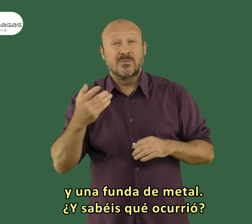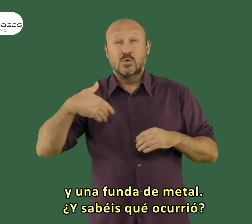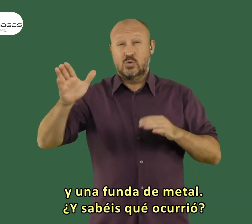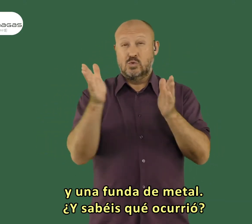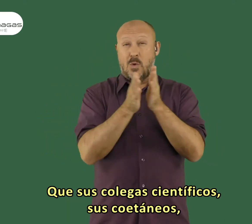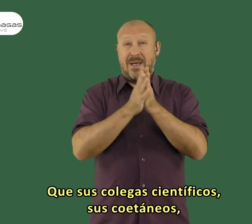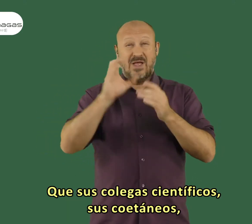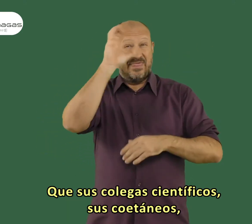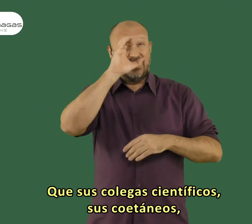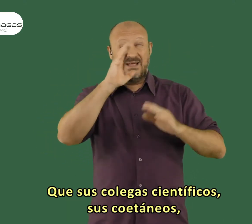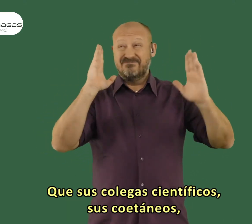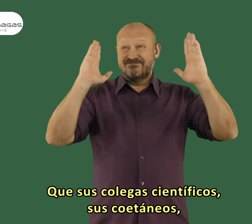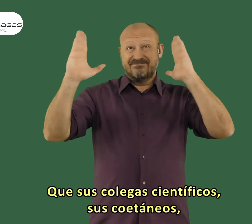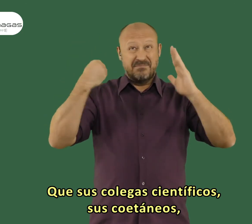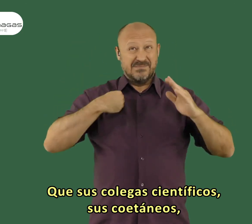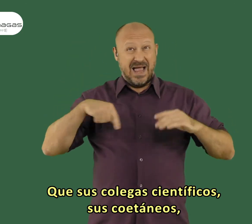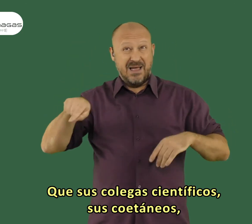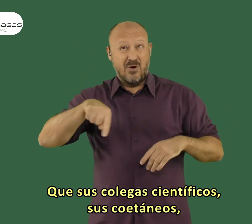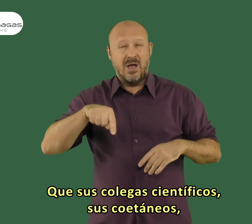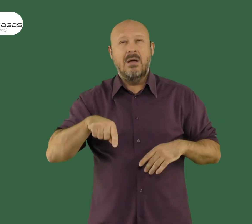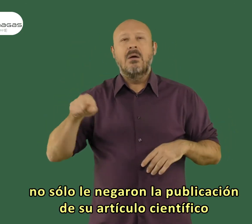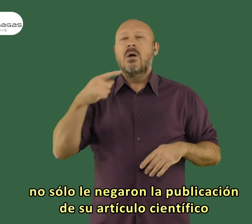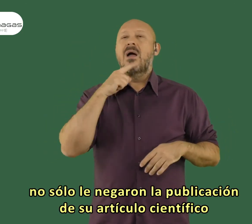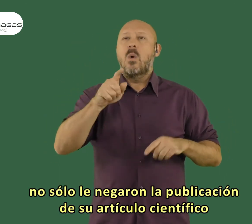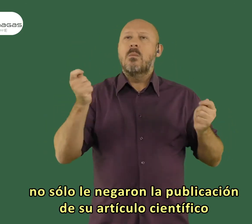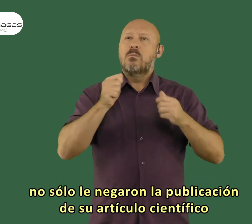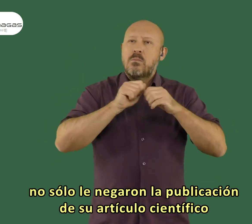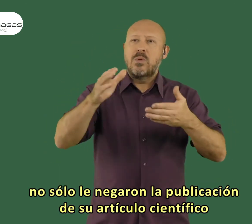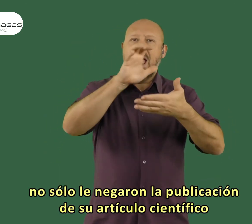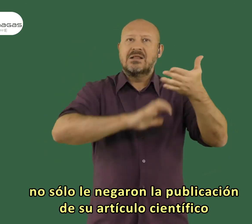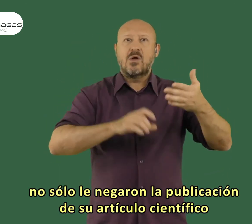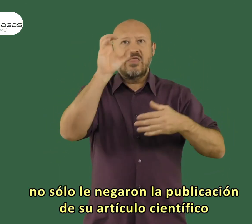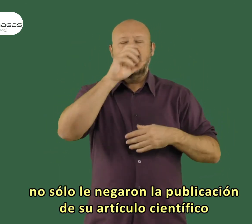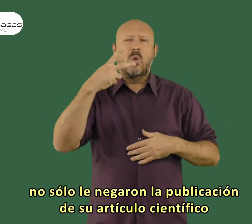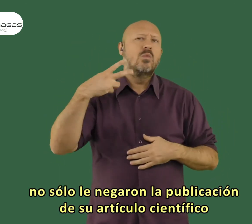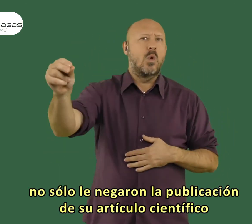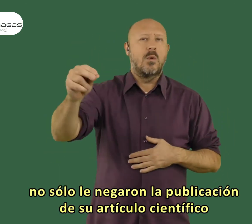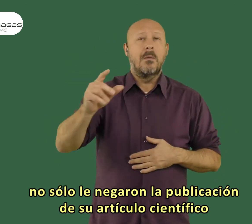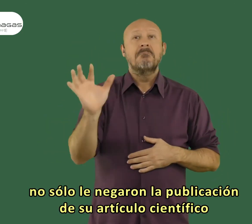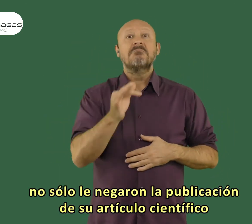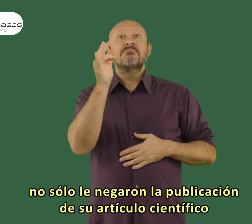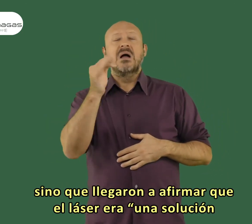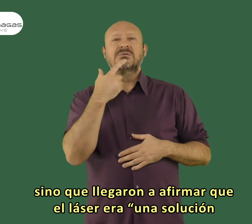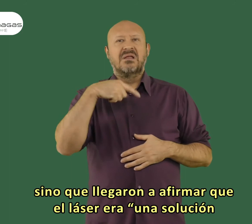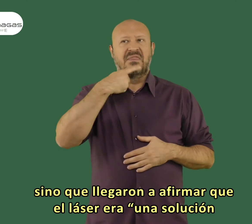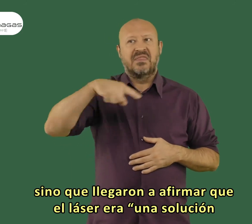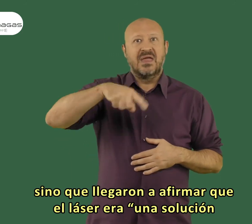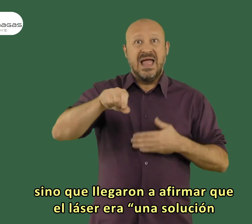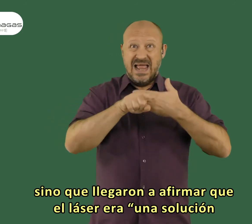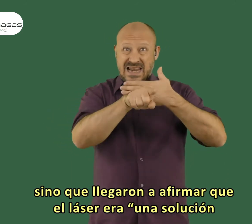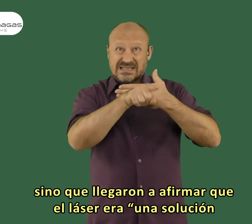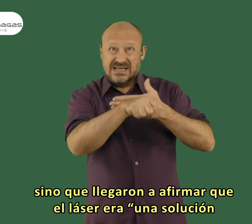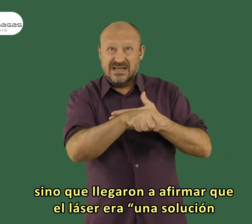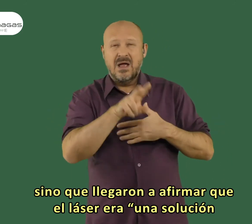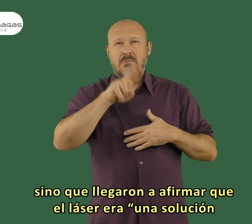¿Y sabéis qué ocurrió? Que sus colegas científicos, sus coetáneos, no solo le negaron la publicación de su artículo científico, sino que